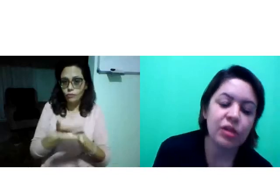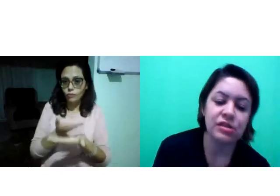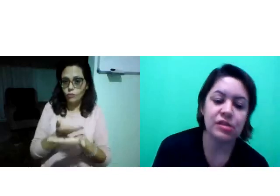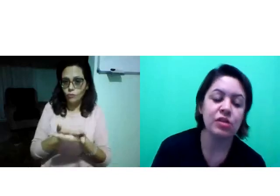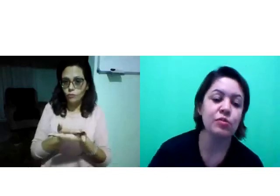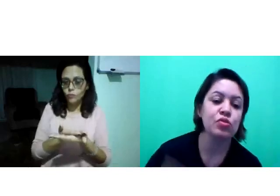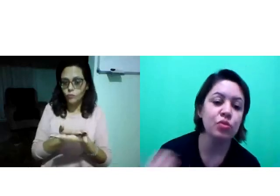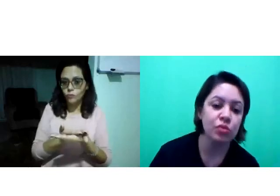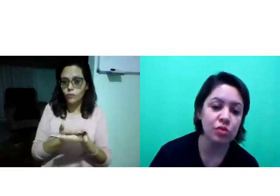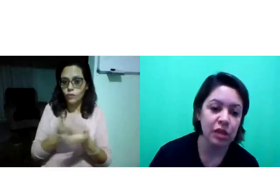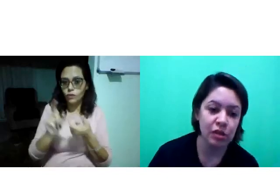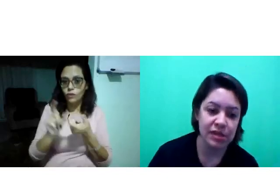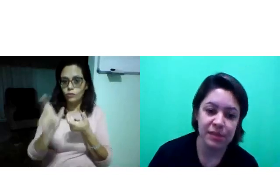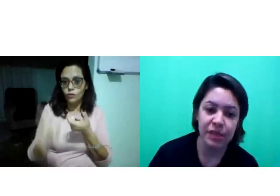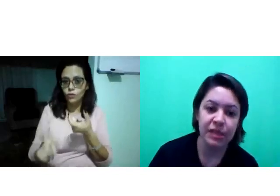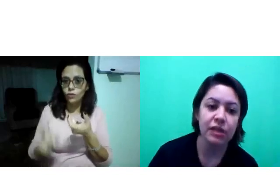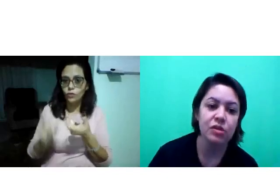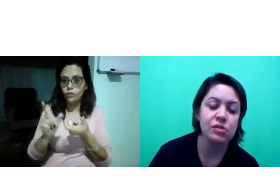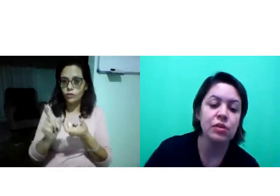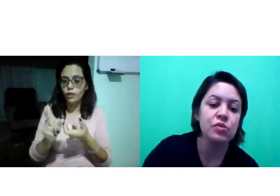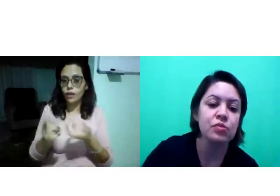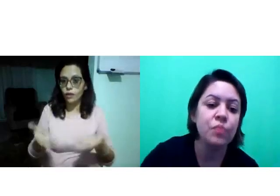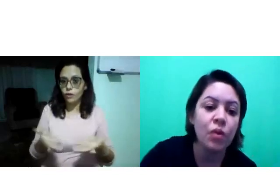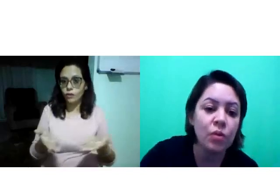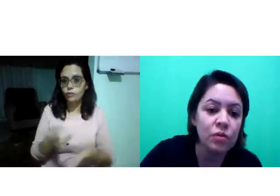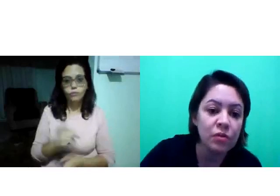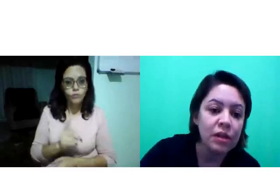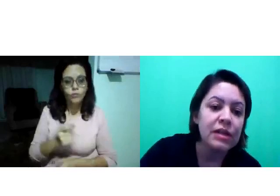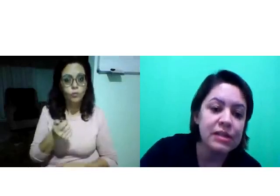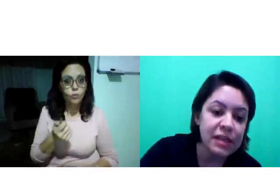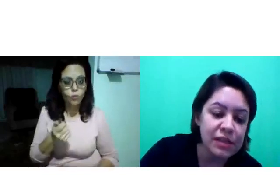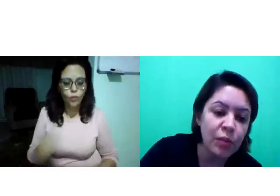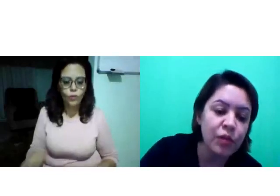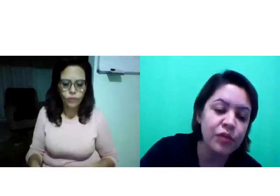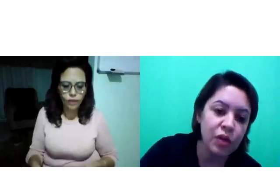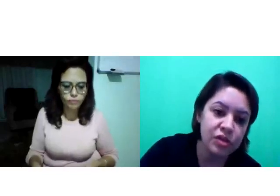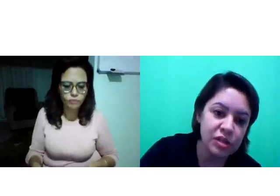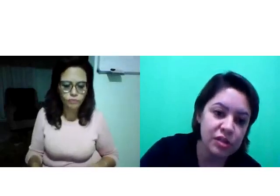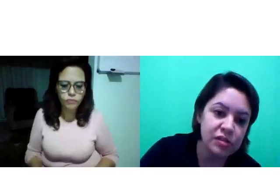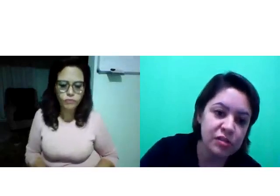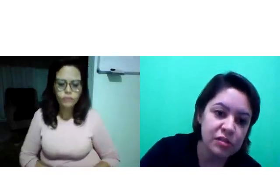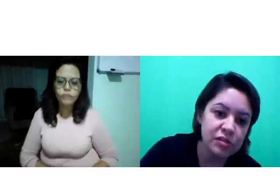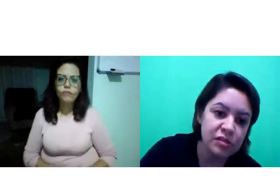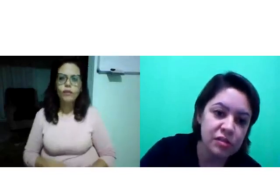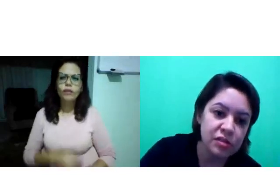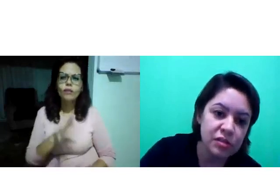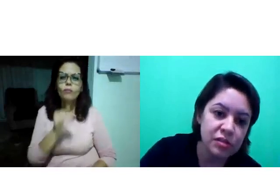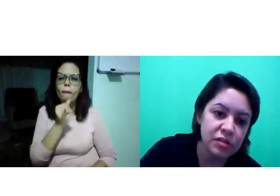Então, nós estudamos tudo na nossa disciplina? Não, nós estudamos um pouco dessa questão morfológica.